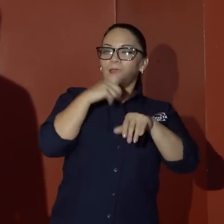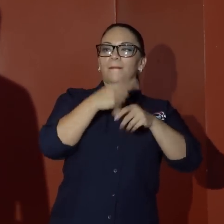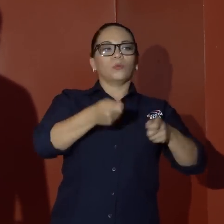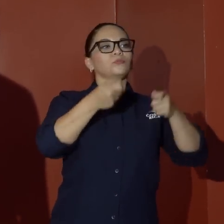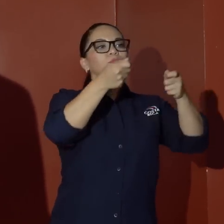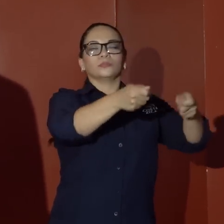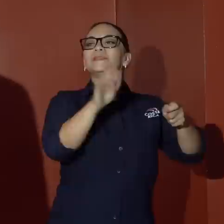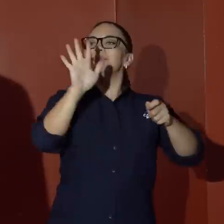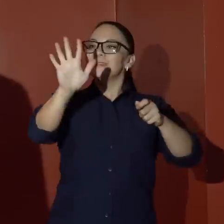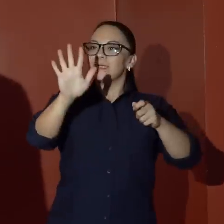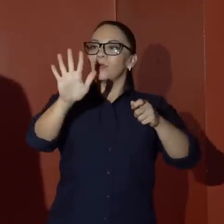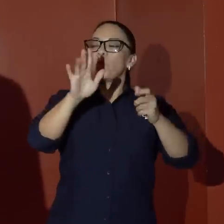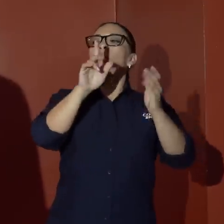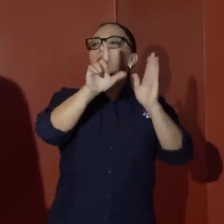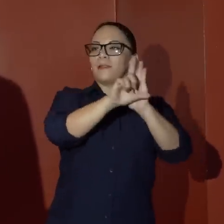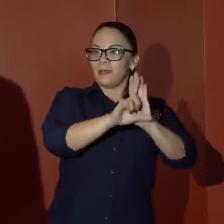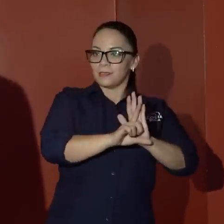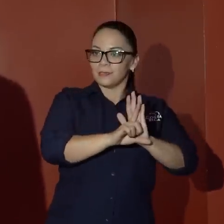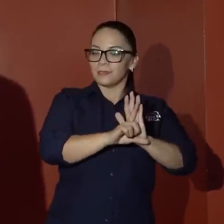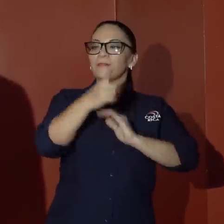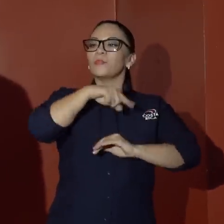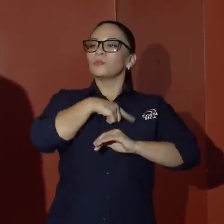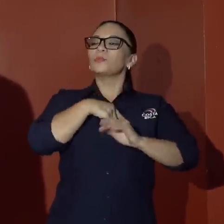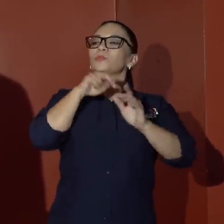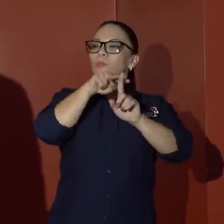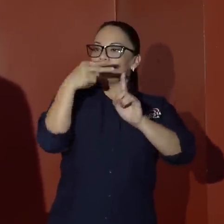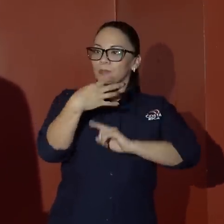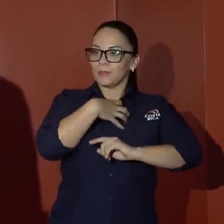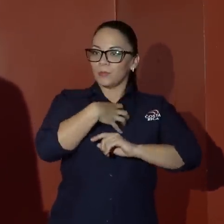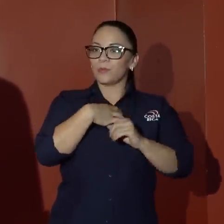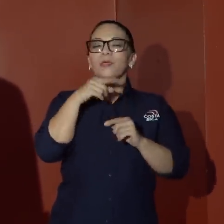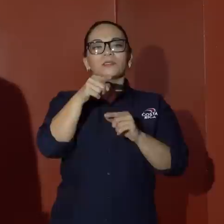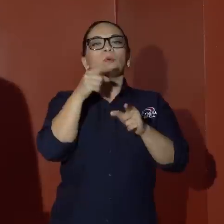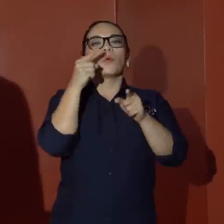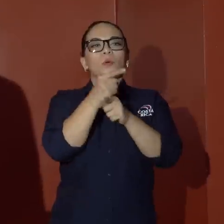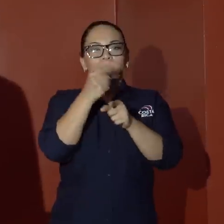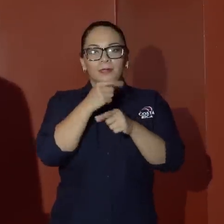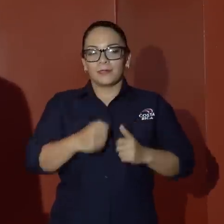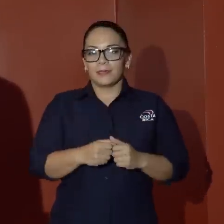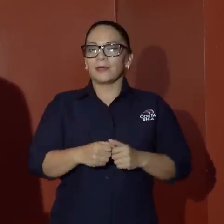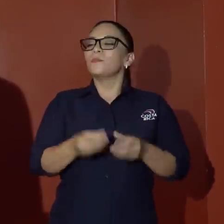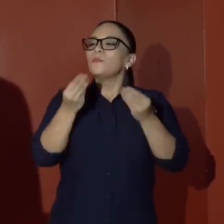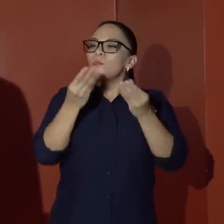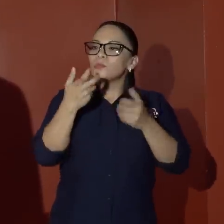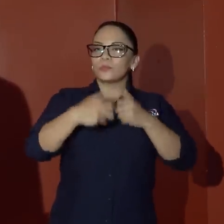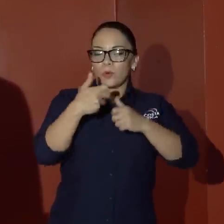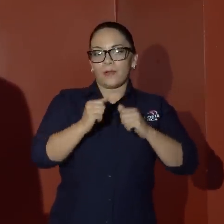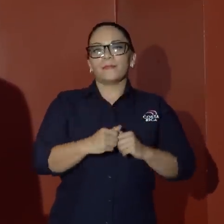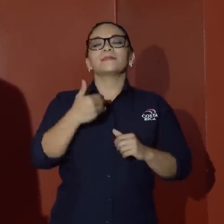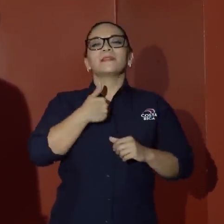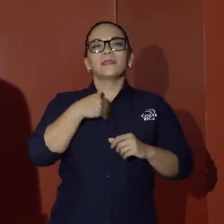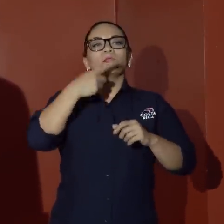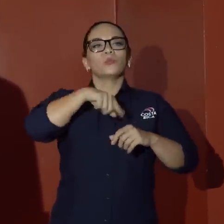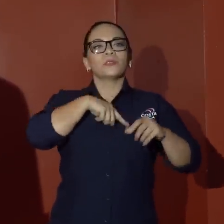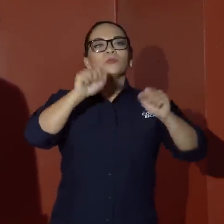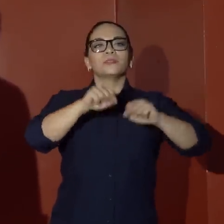cinco leyes que, desde nuestro punto de vista, van a corregir muchos de los problemas que tiene nuestro